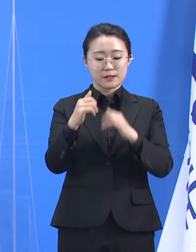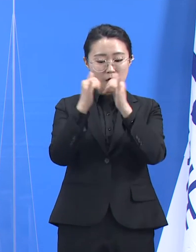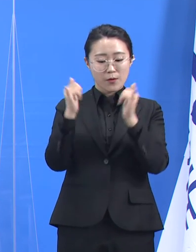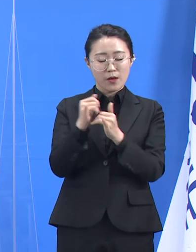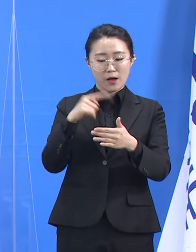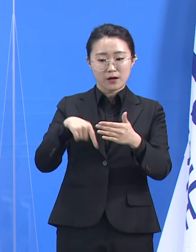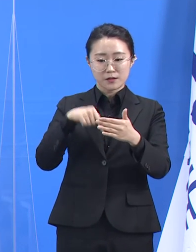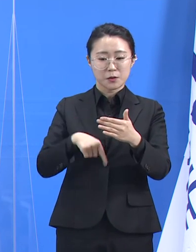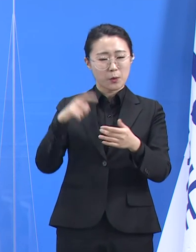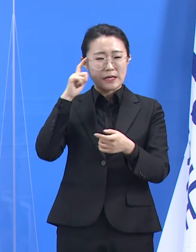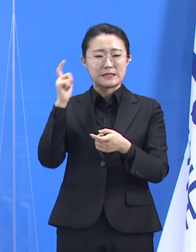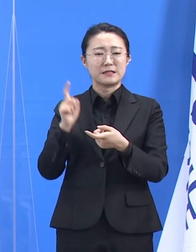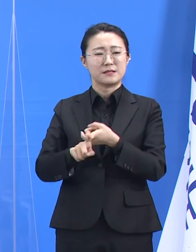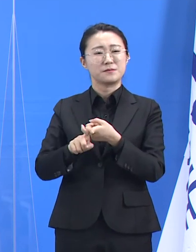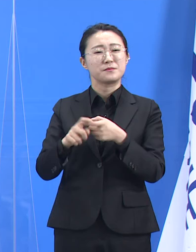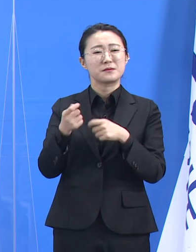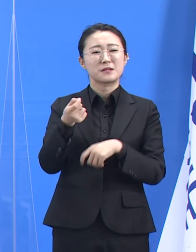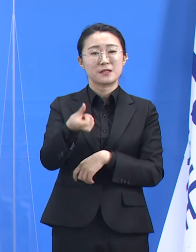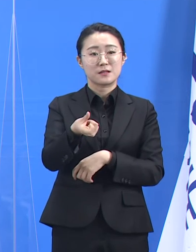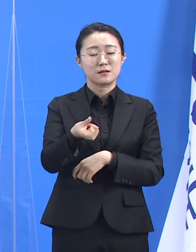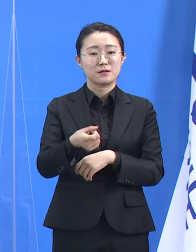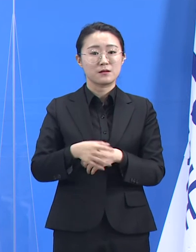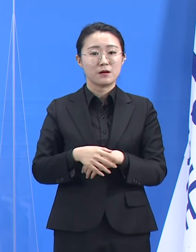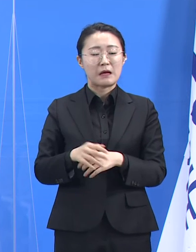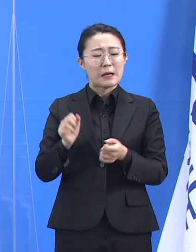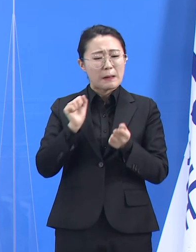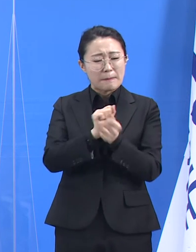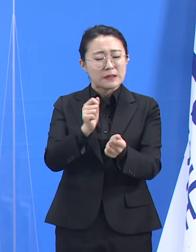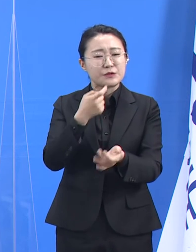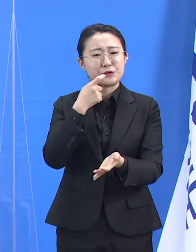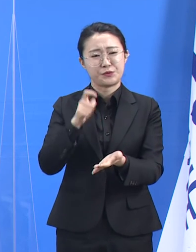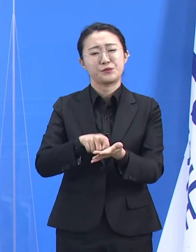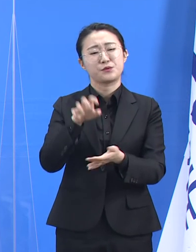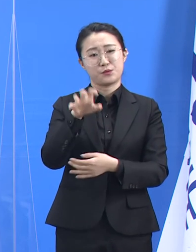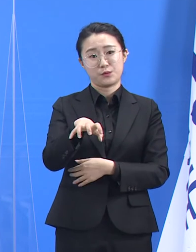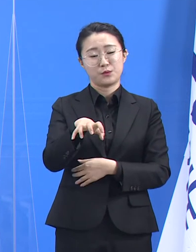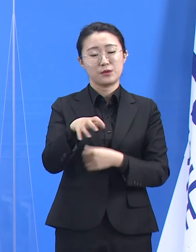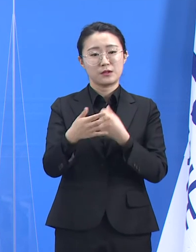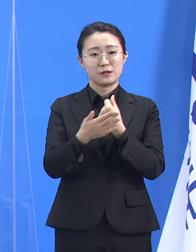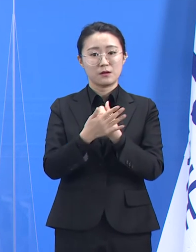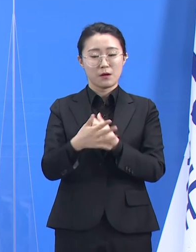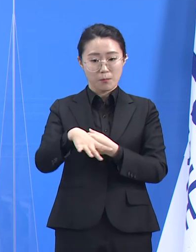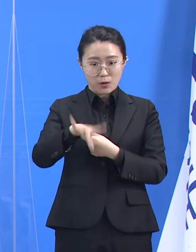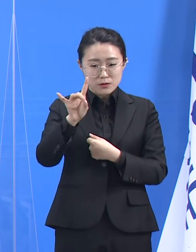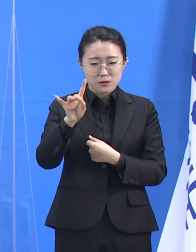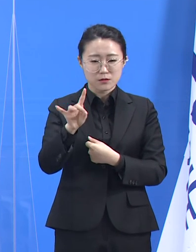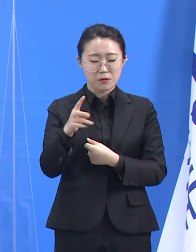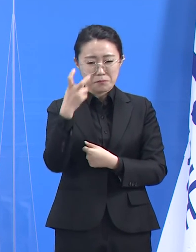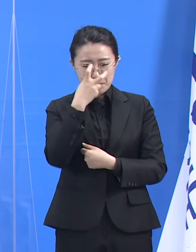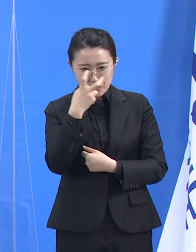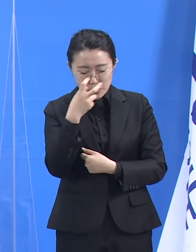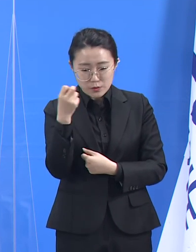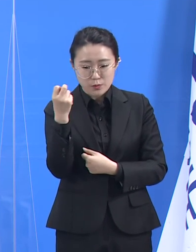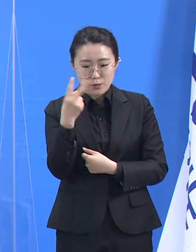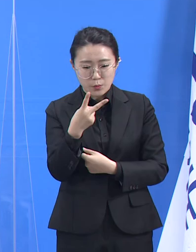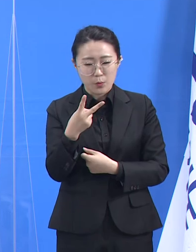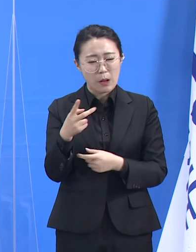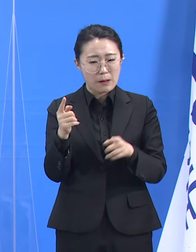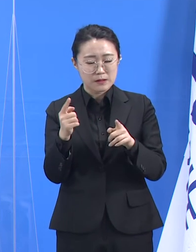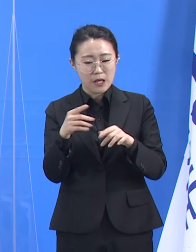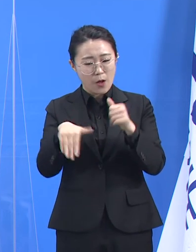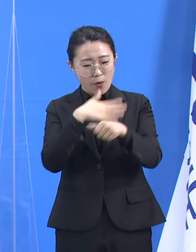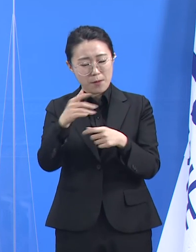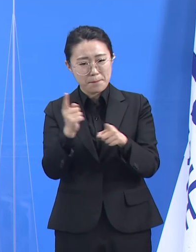감염 확산에 취약할 수밖에 없던 영역이었던 만큼 먼저 살피고 개선했어야 했는데 그런